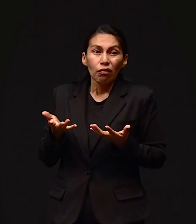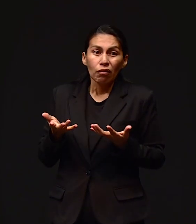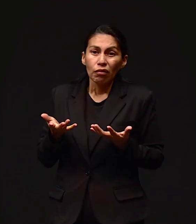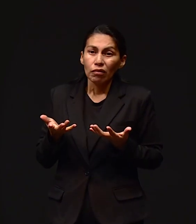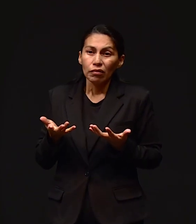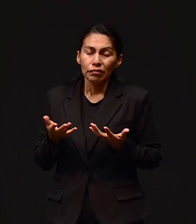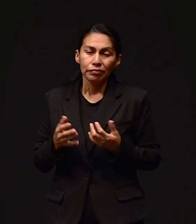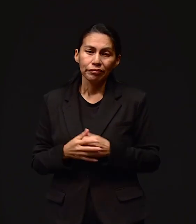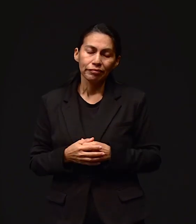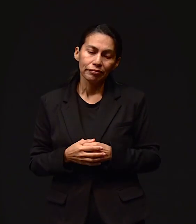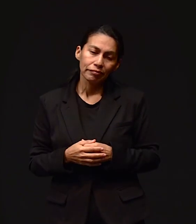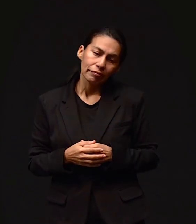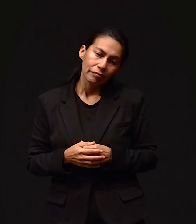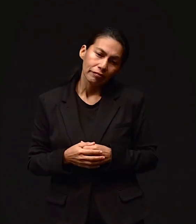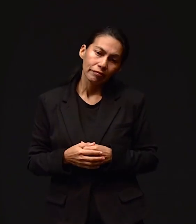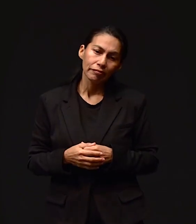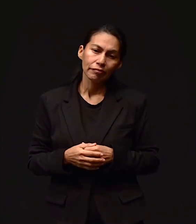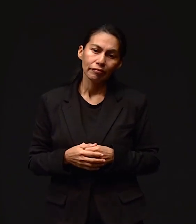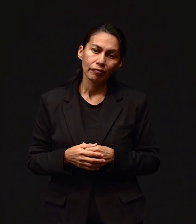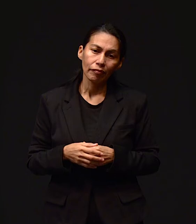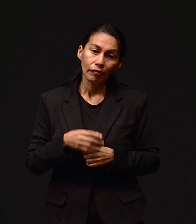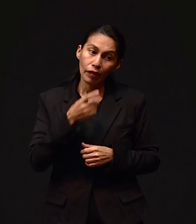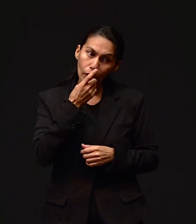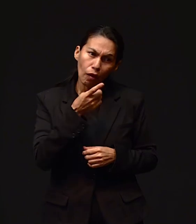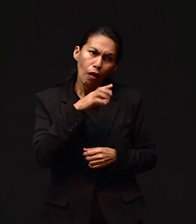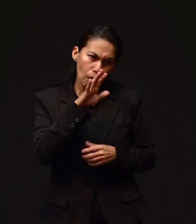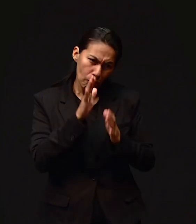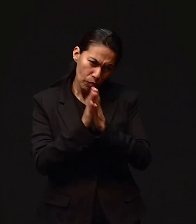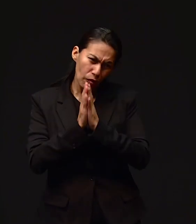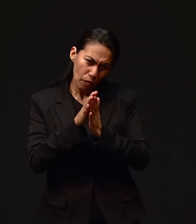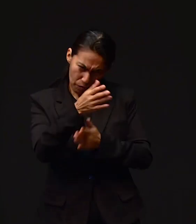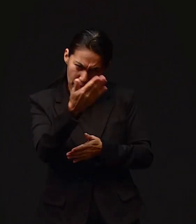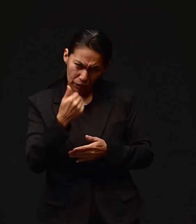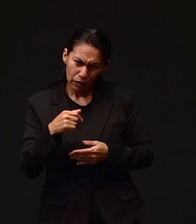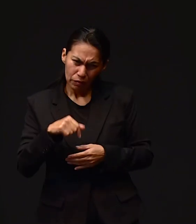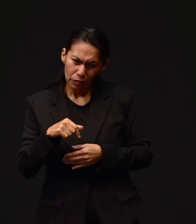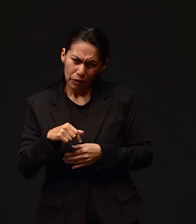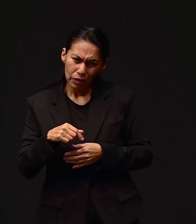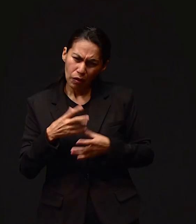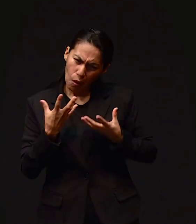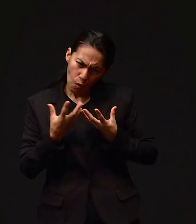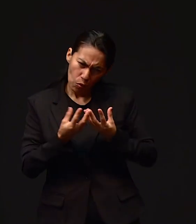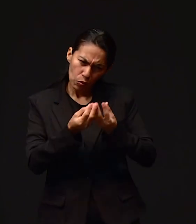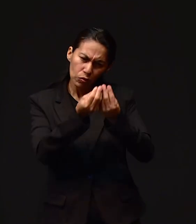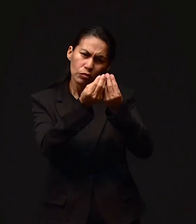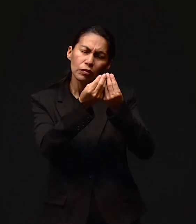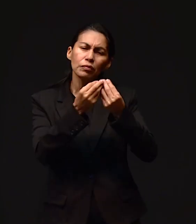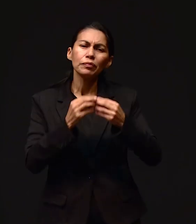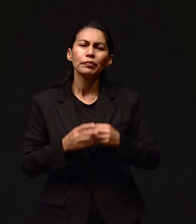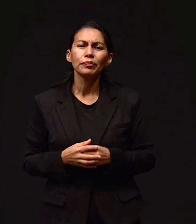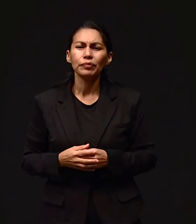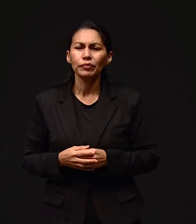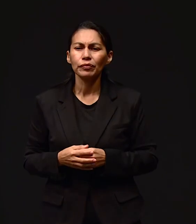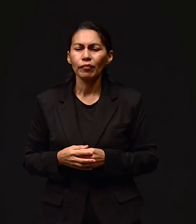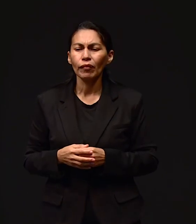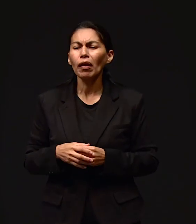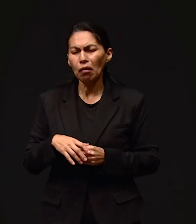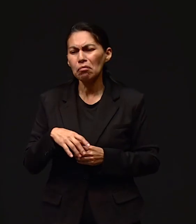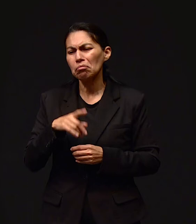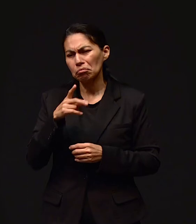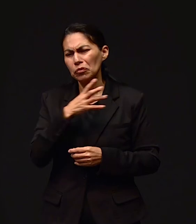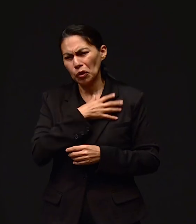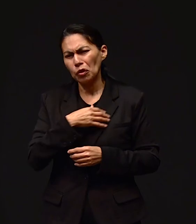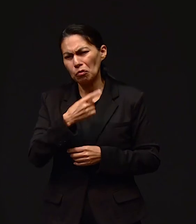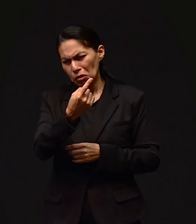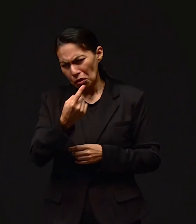Bueno, entonces ya después le dije a mis hijos, pues vengan por mí y ahorita nos vamos en un rato. Bueno, llegaron